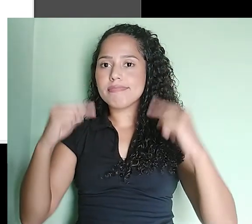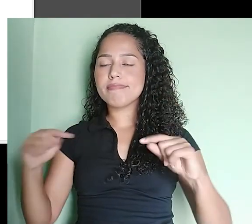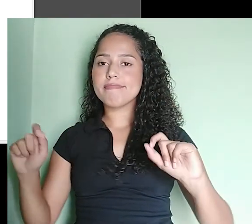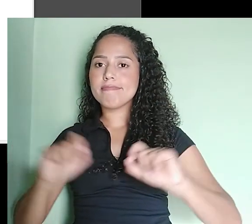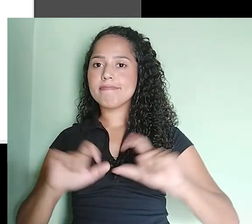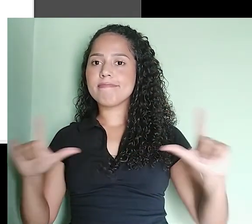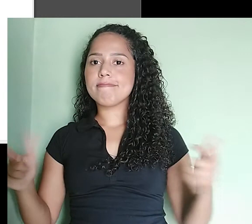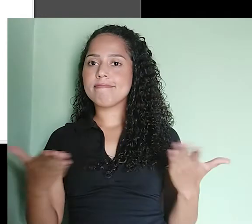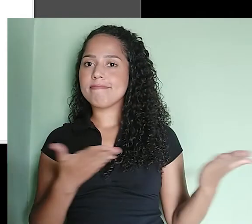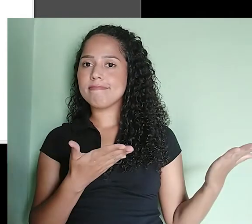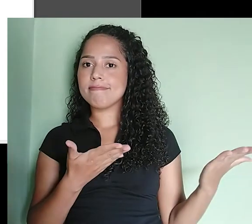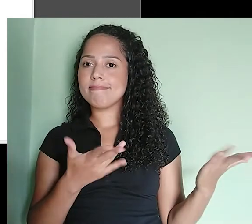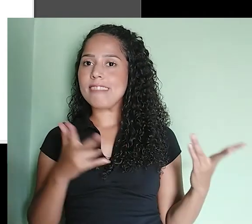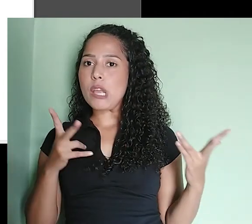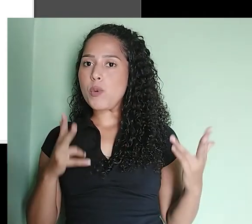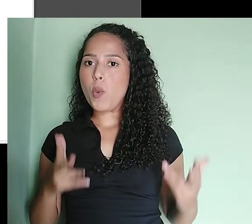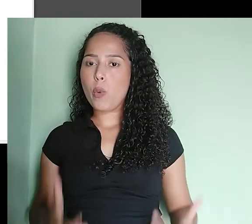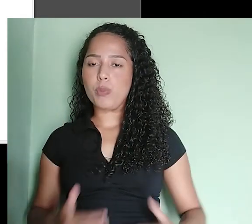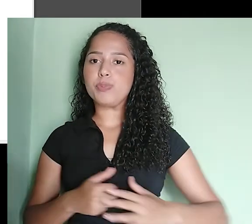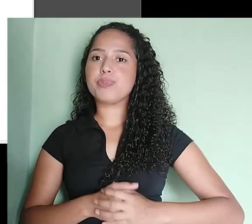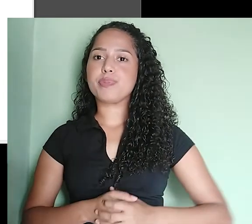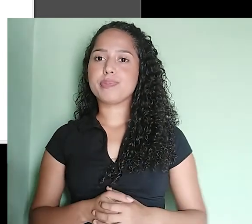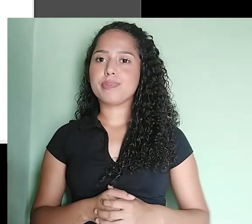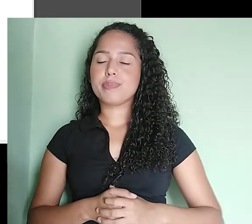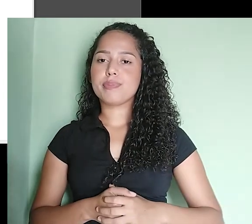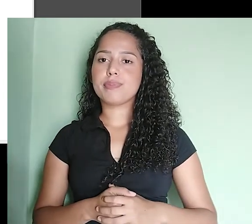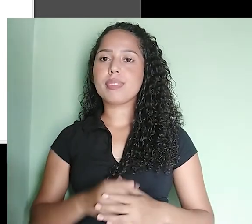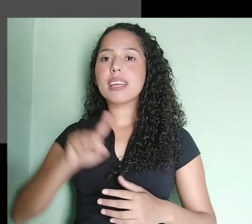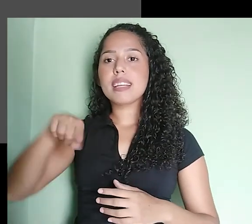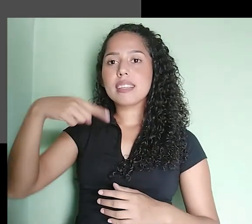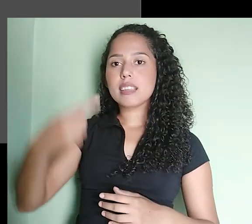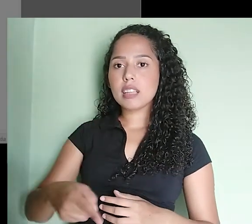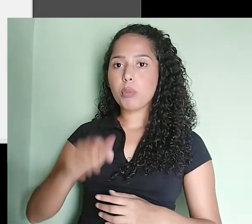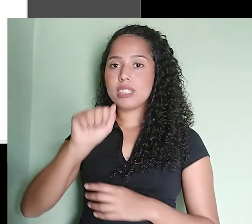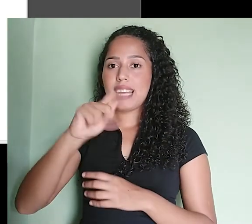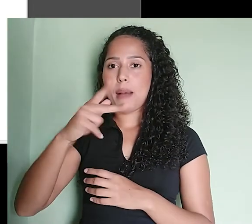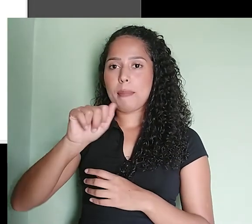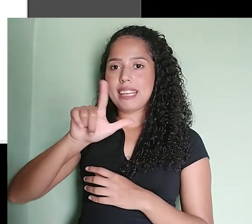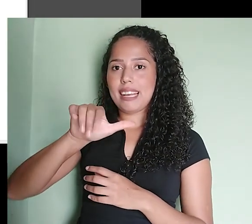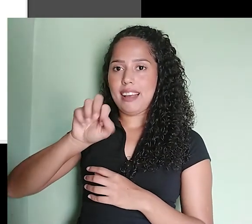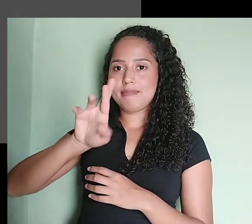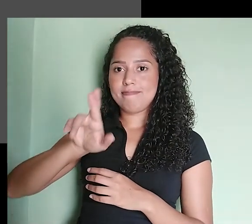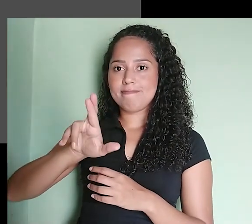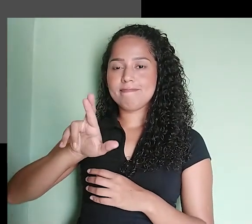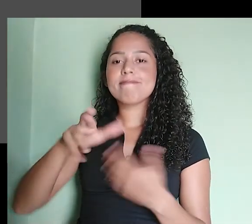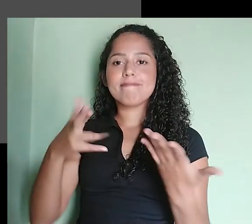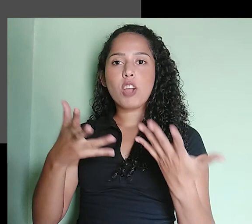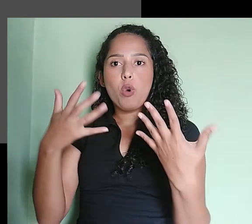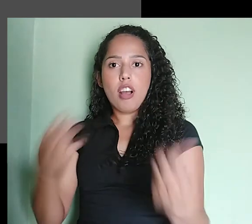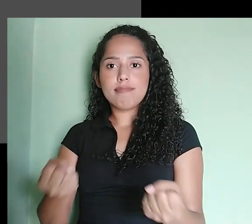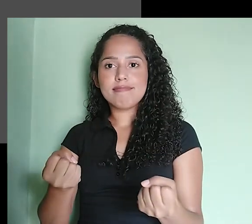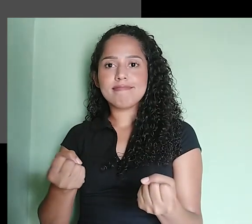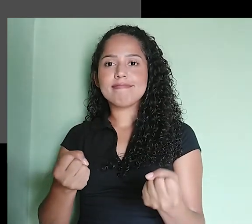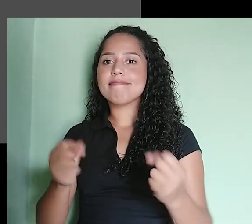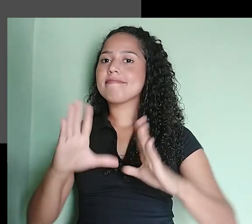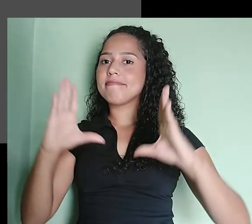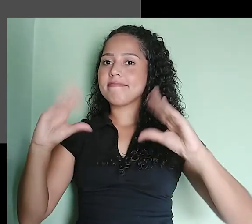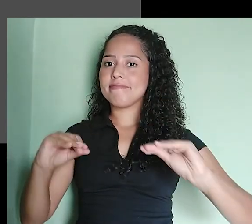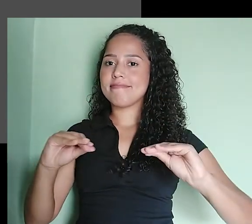marcar a sua placa. Feito isso, você vem em aplicar e fechar. Assim, finalizamos esse